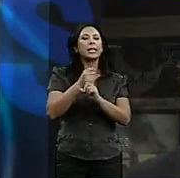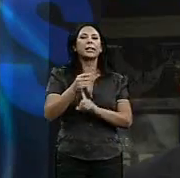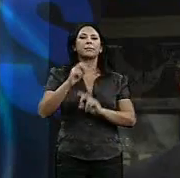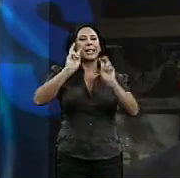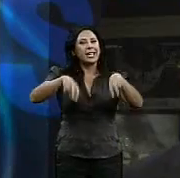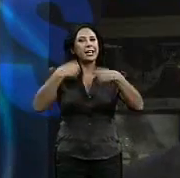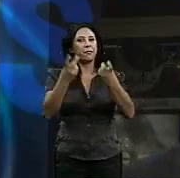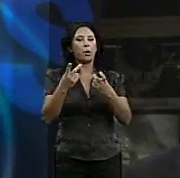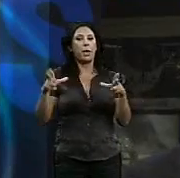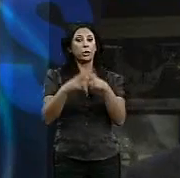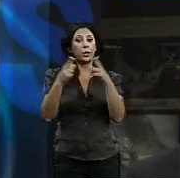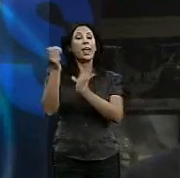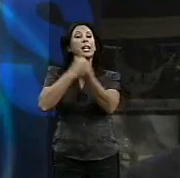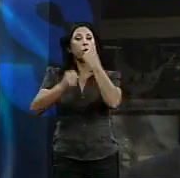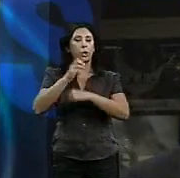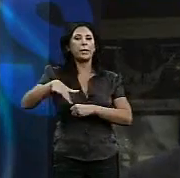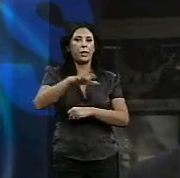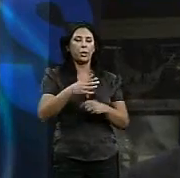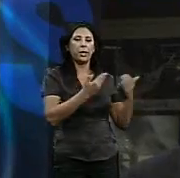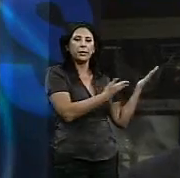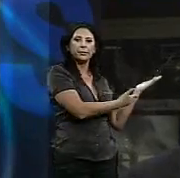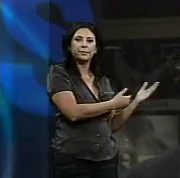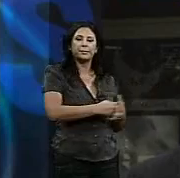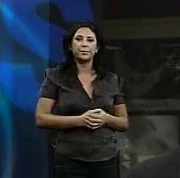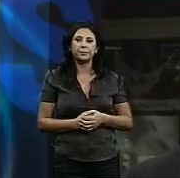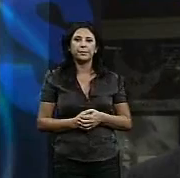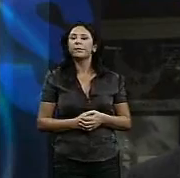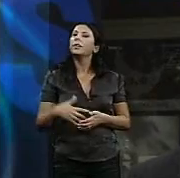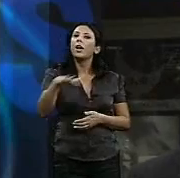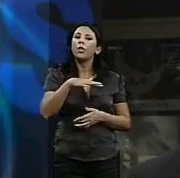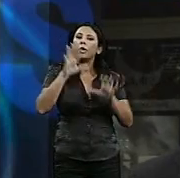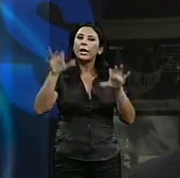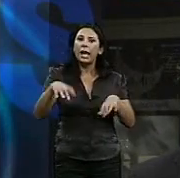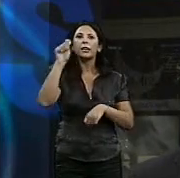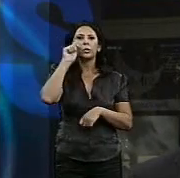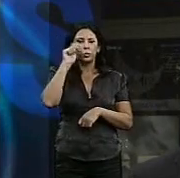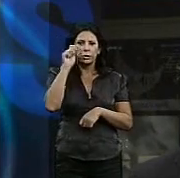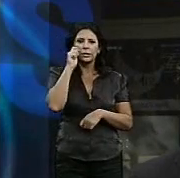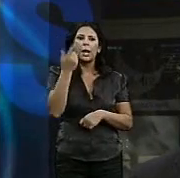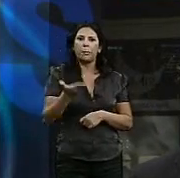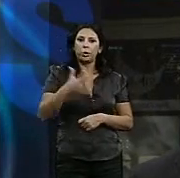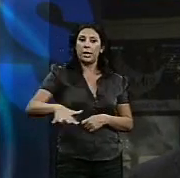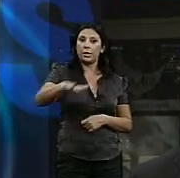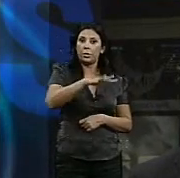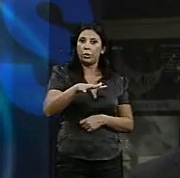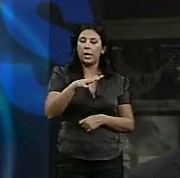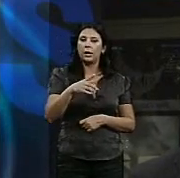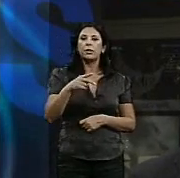las zonas más importantes de la ciudad, de la zona más turística de la ciudad y con mayor nombre de la ciudad, pues